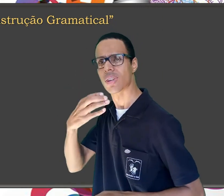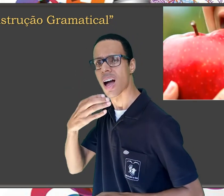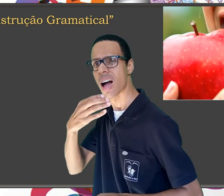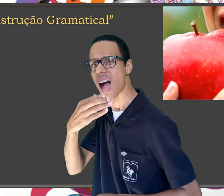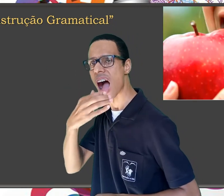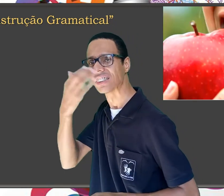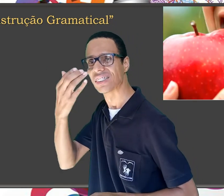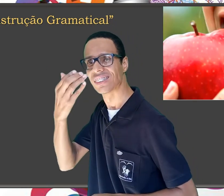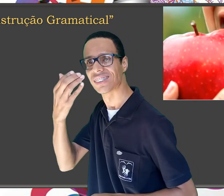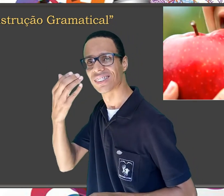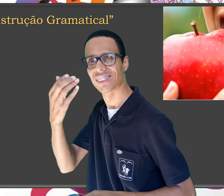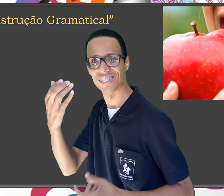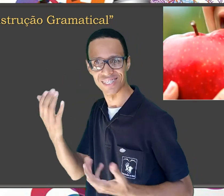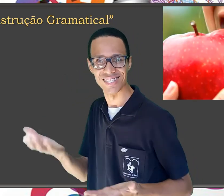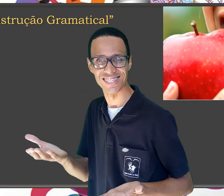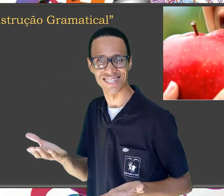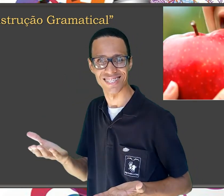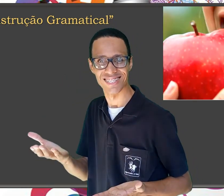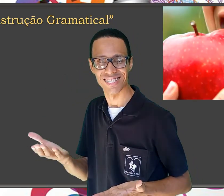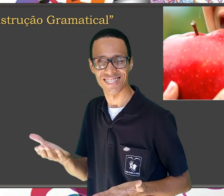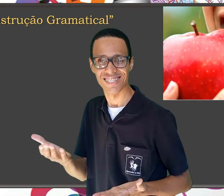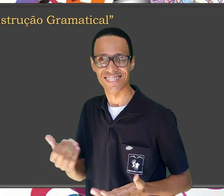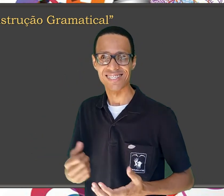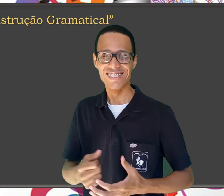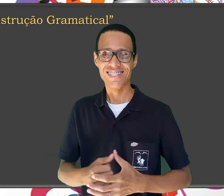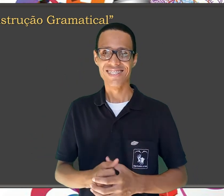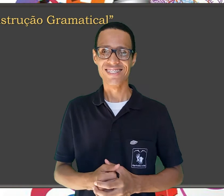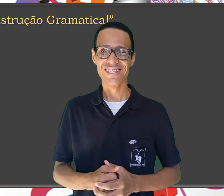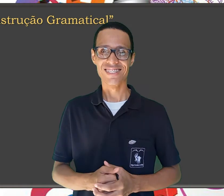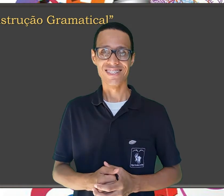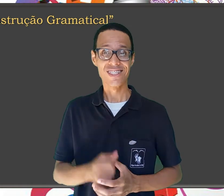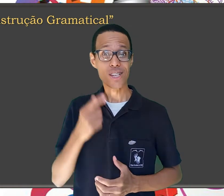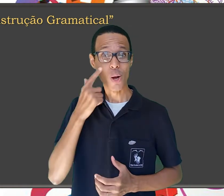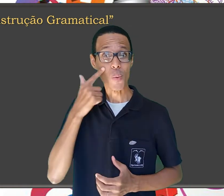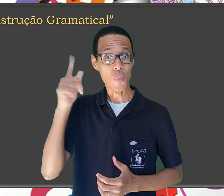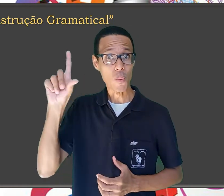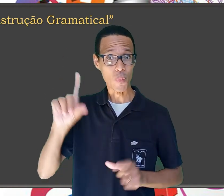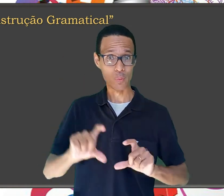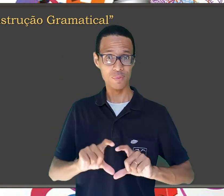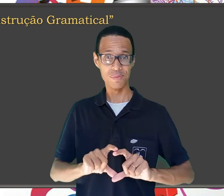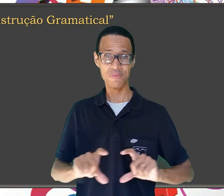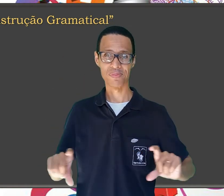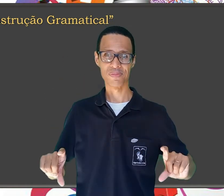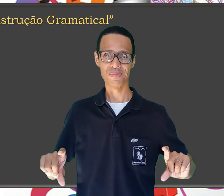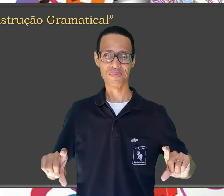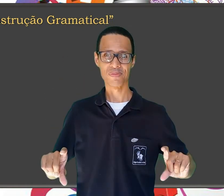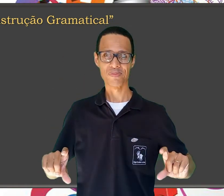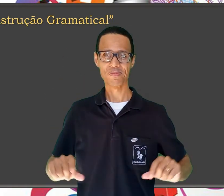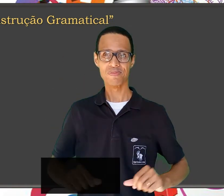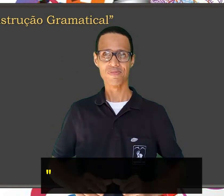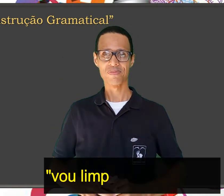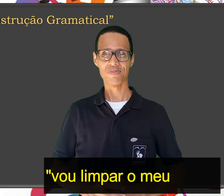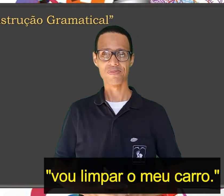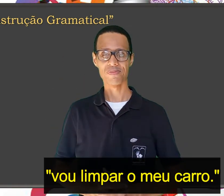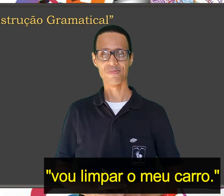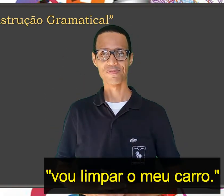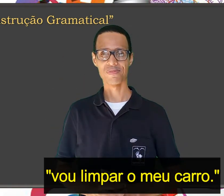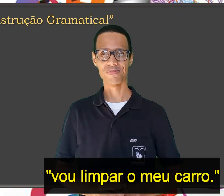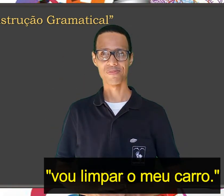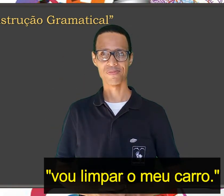de fazer mais um sinal. Neste caso, o sinal de comer. Outra frase, vou